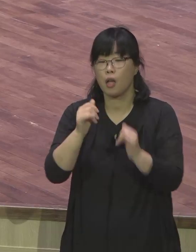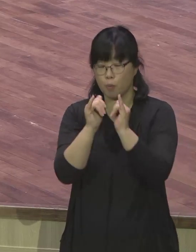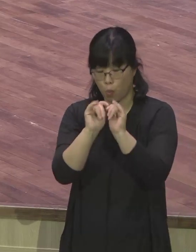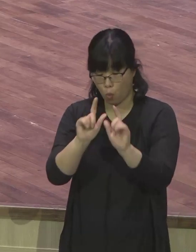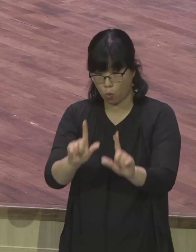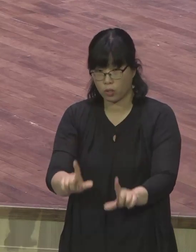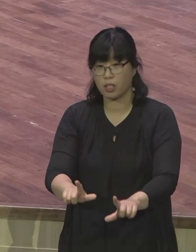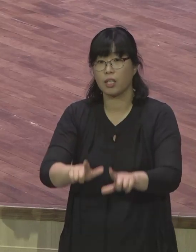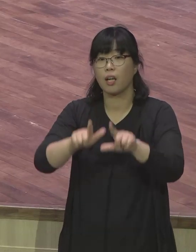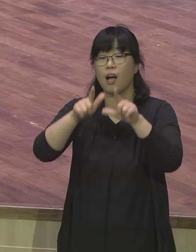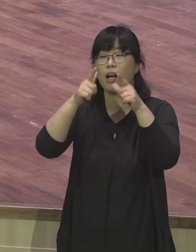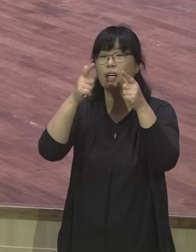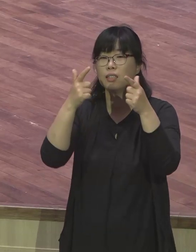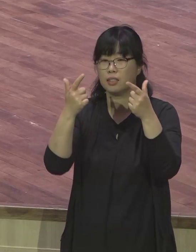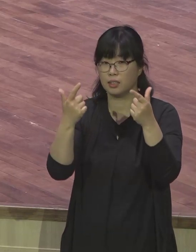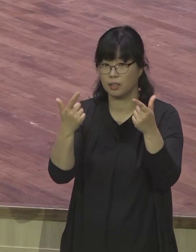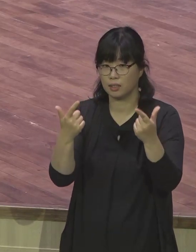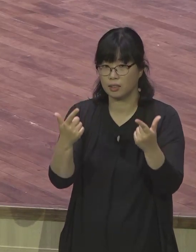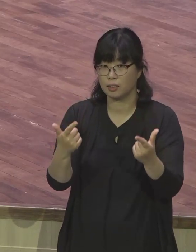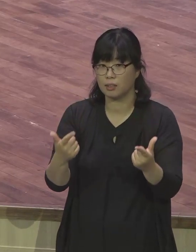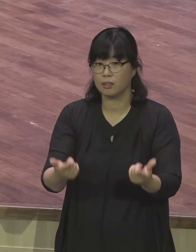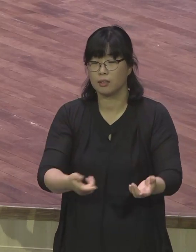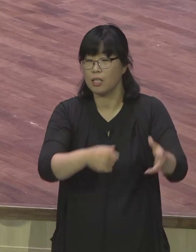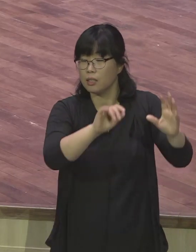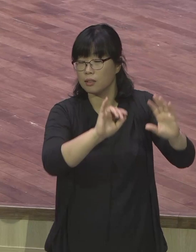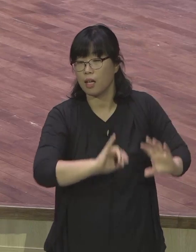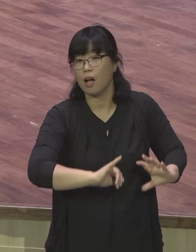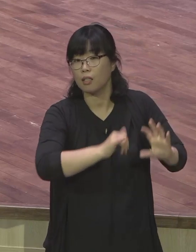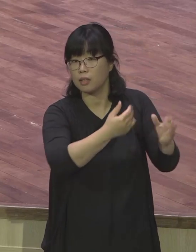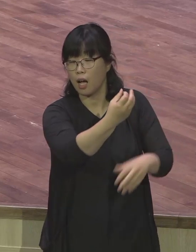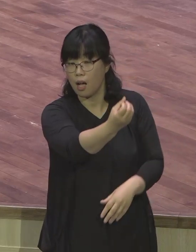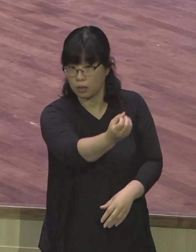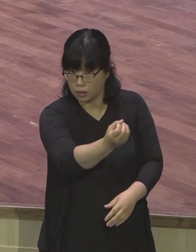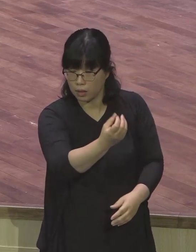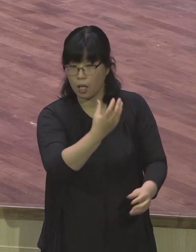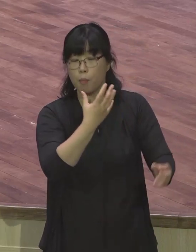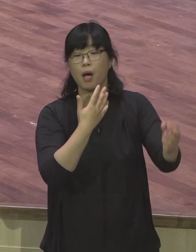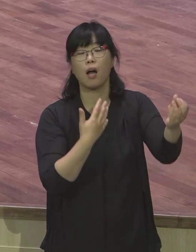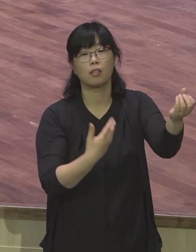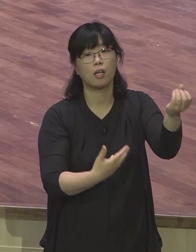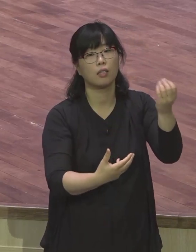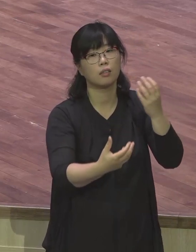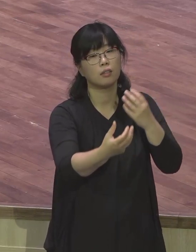행복이 나니 세상이 원하는